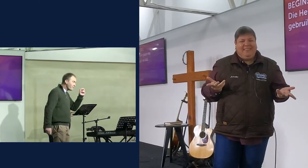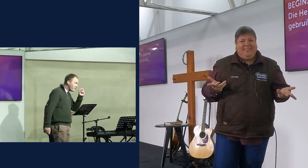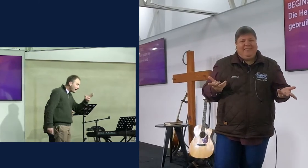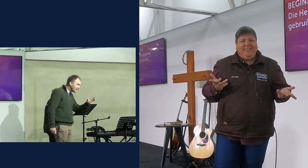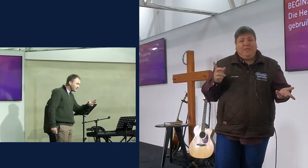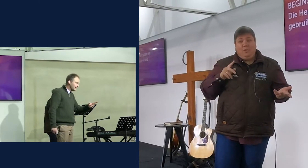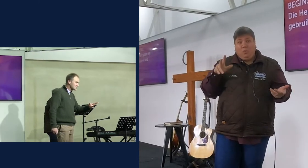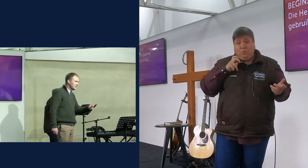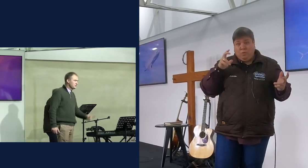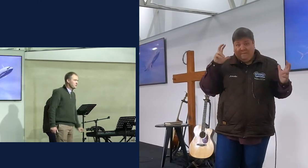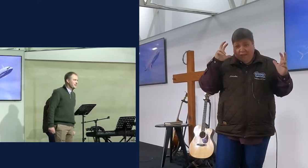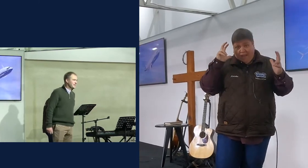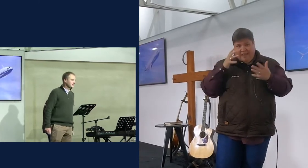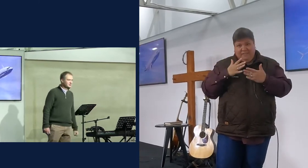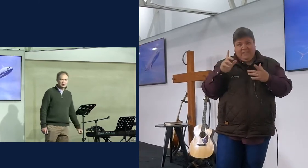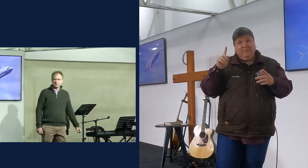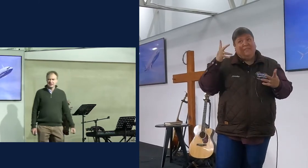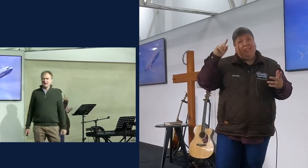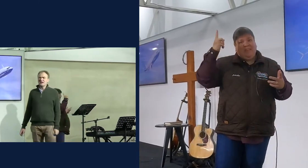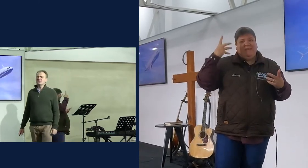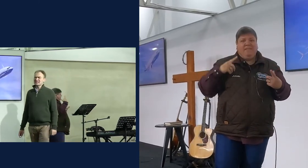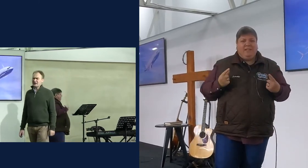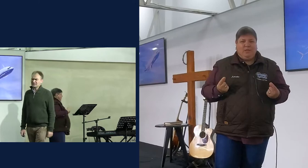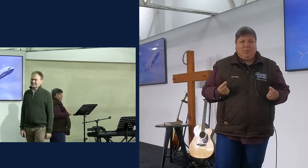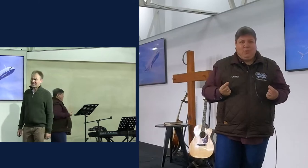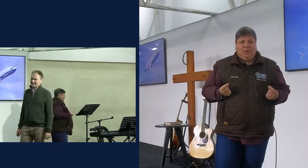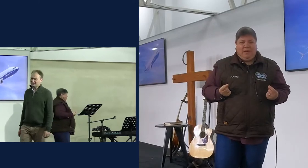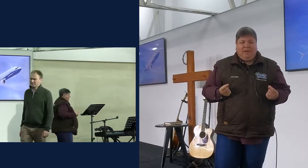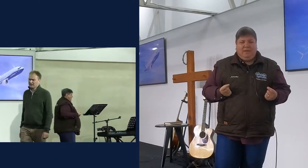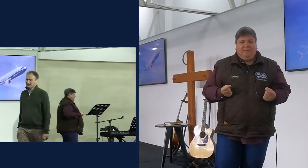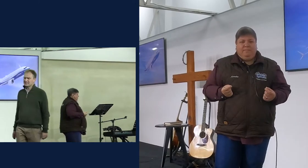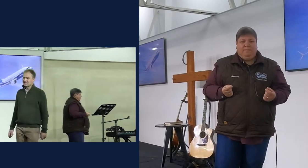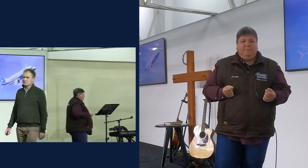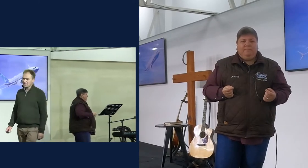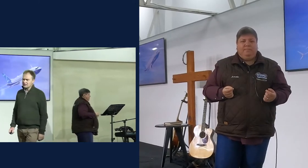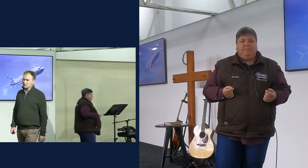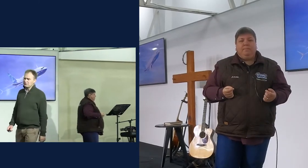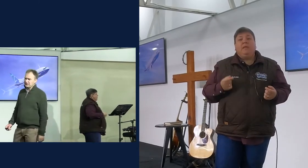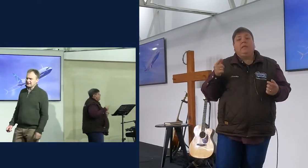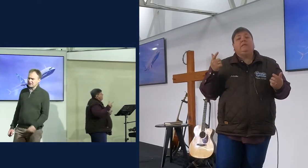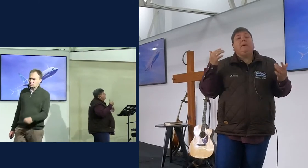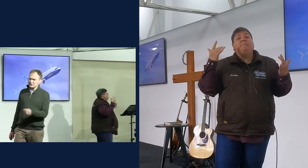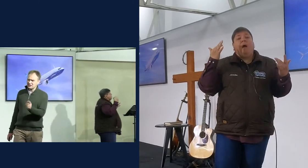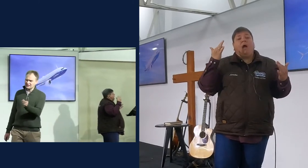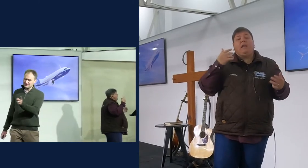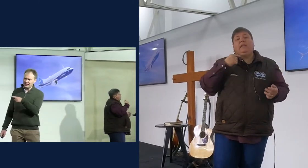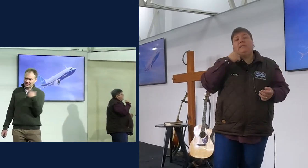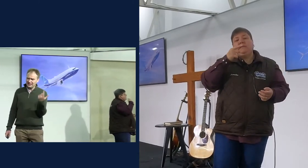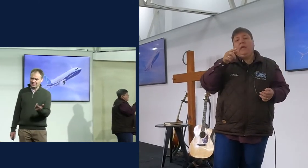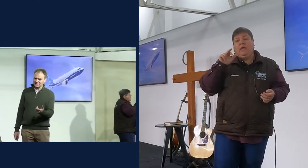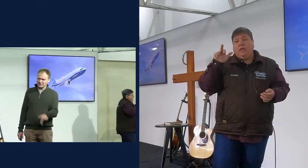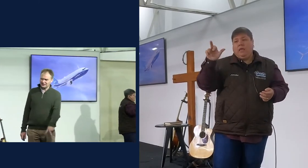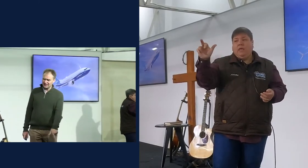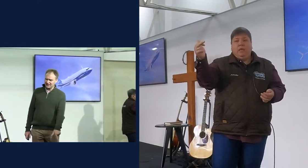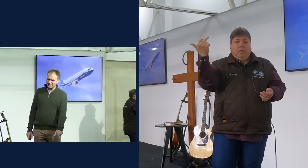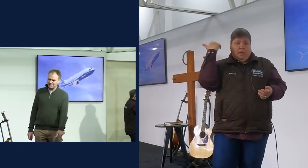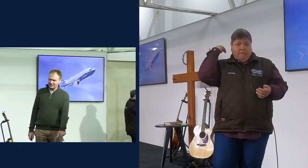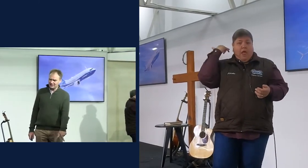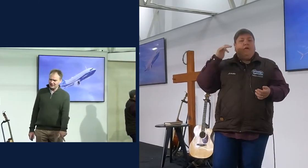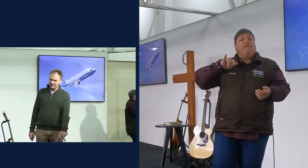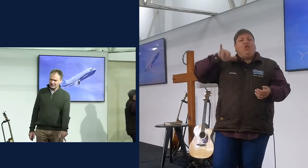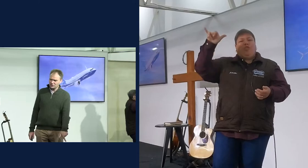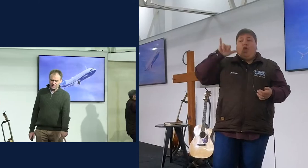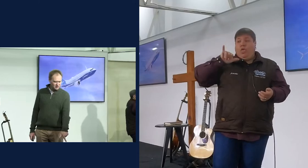bakker wees, vir wat die reere wil doen, nou, daar is die ougezegde, wat sê, dit is makkelijker om een vliegtuig om te draai, terwyl hy in die licht is, is wat hy